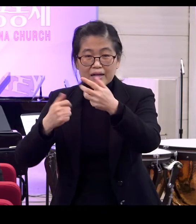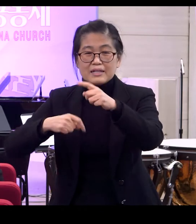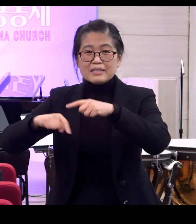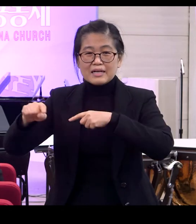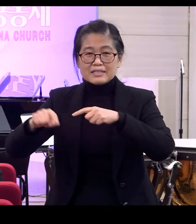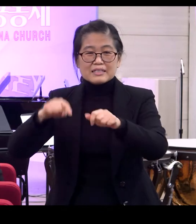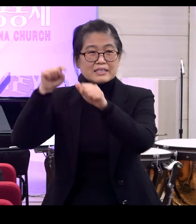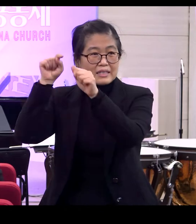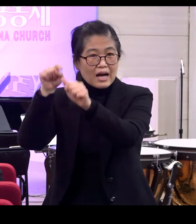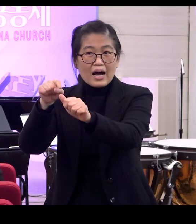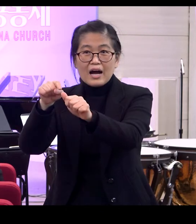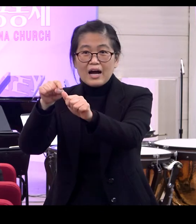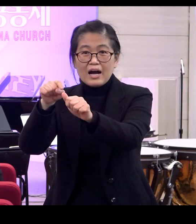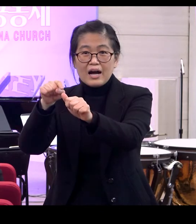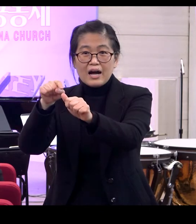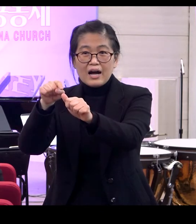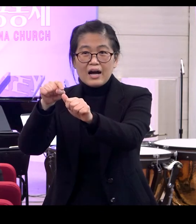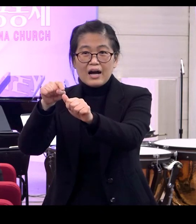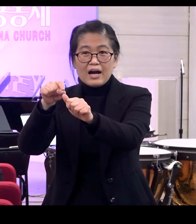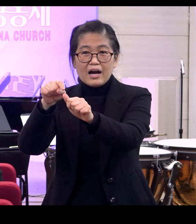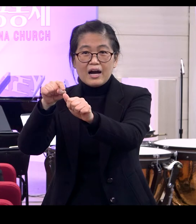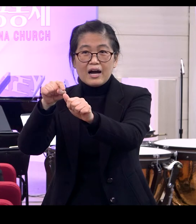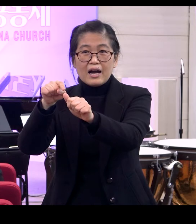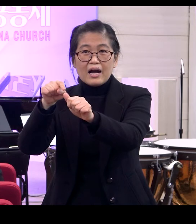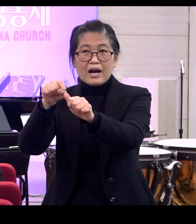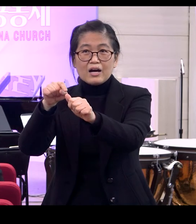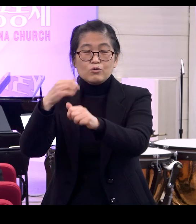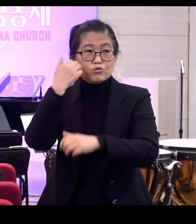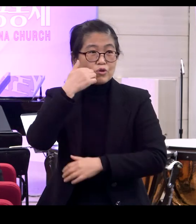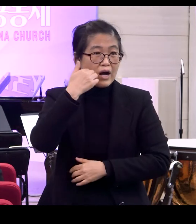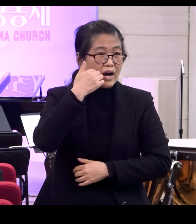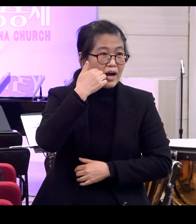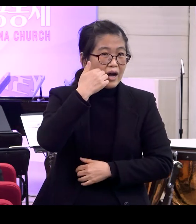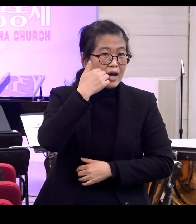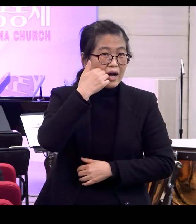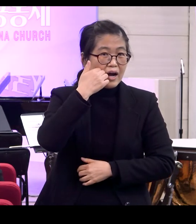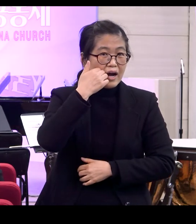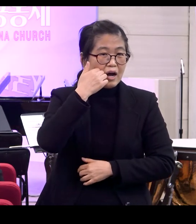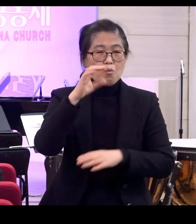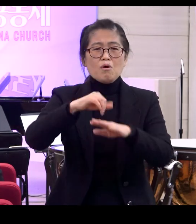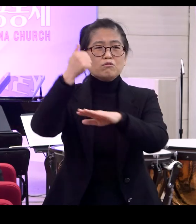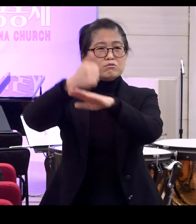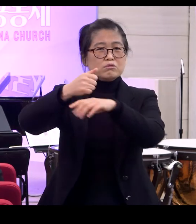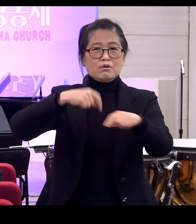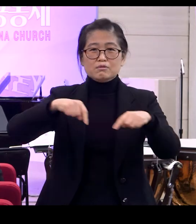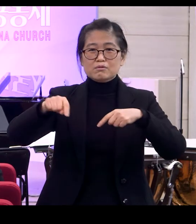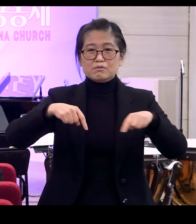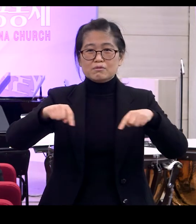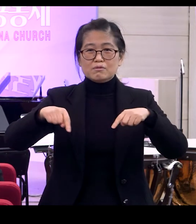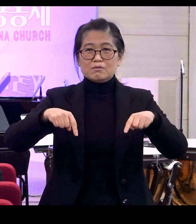다스리라 하시니라 누가 다스립니까 왕이 다스리죠 왕이니까 다스리는 거죠